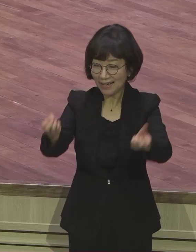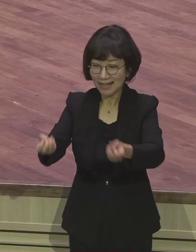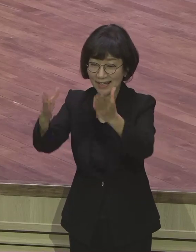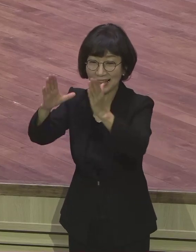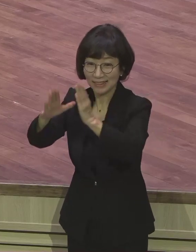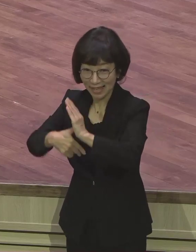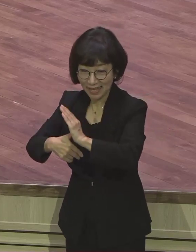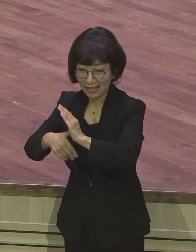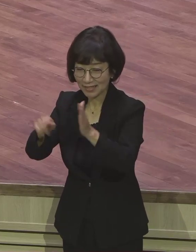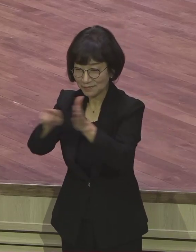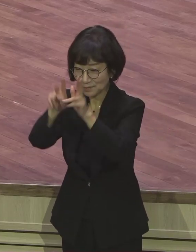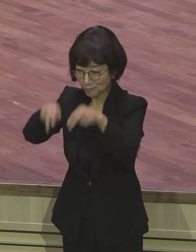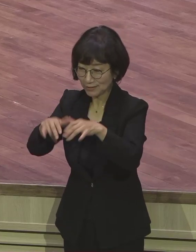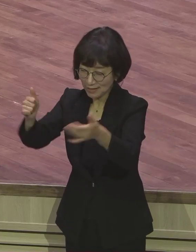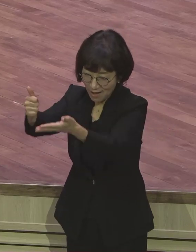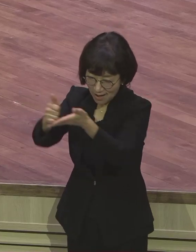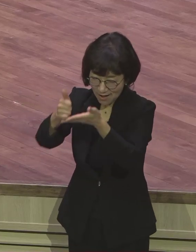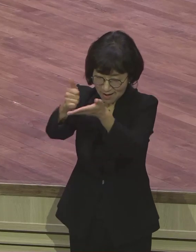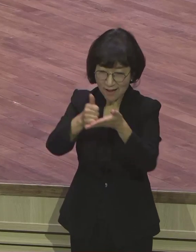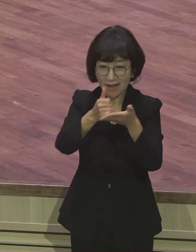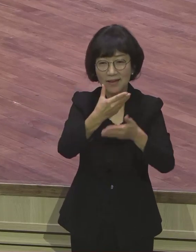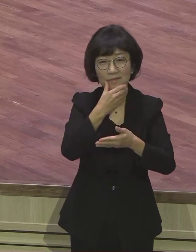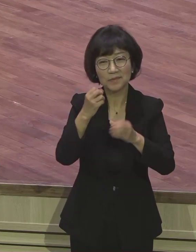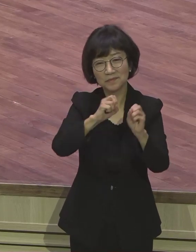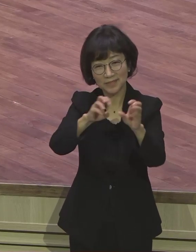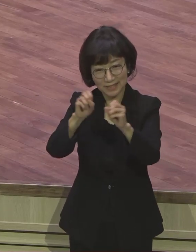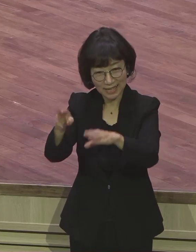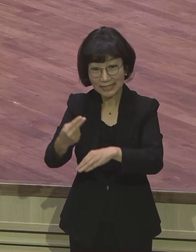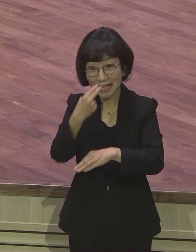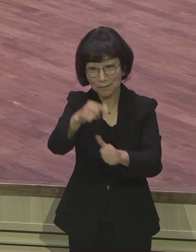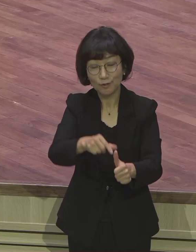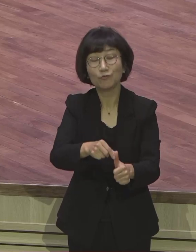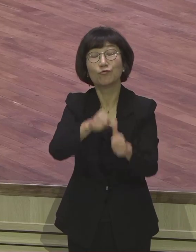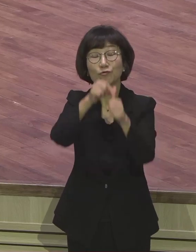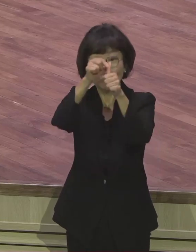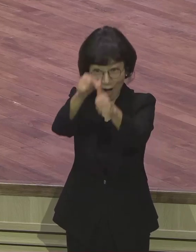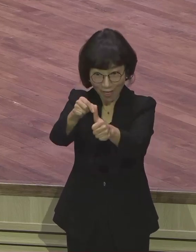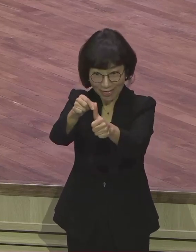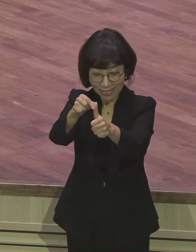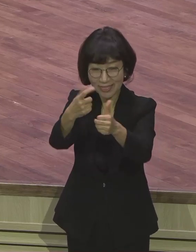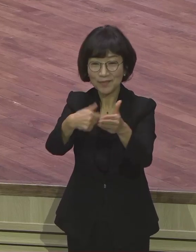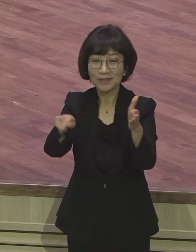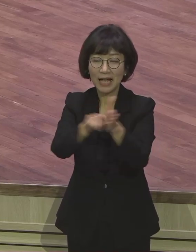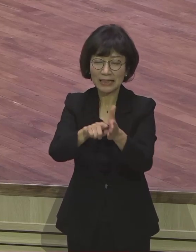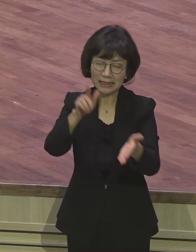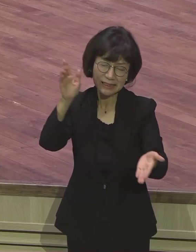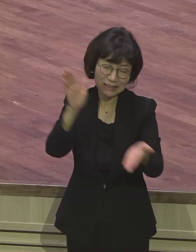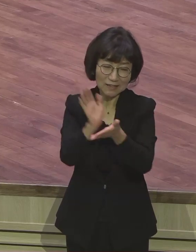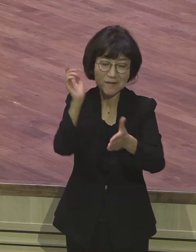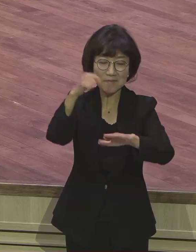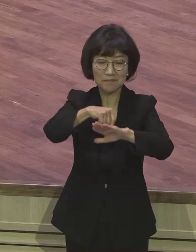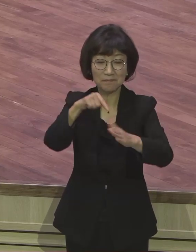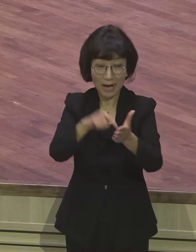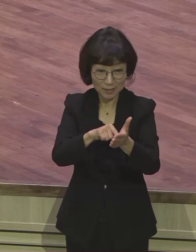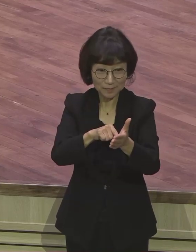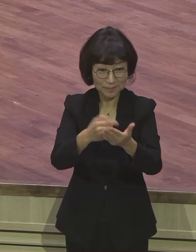살려낼 수 있는 그런 기쁨 그래서 생명 살리는 열망을 가지라고 여러 가지 프로그램을 지금 우리가 쓰고 있는데